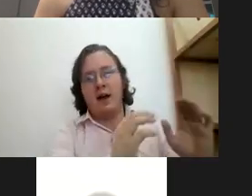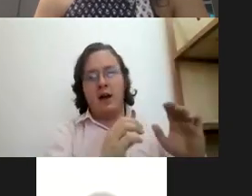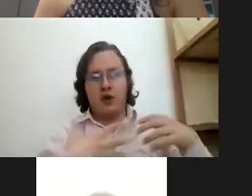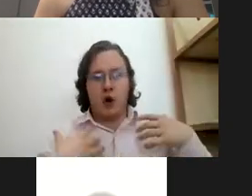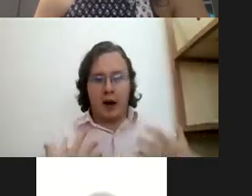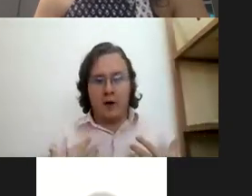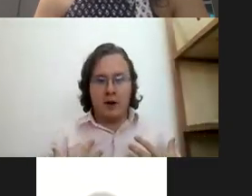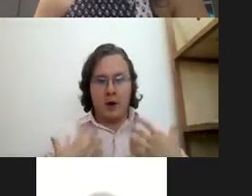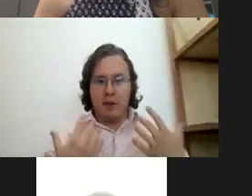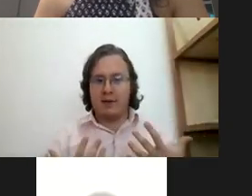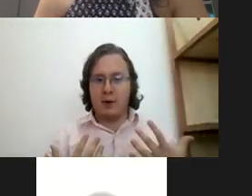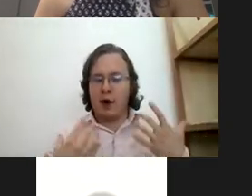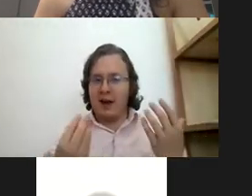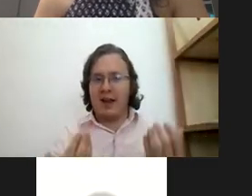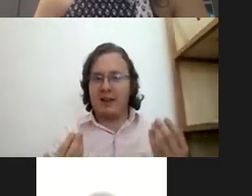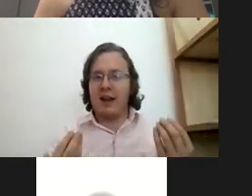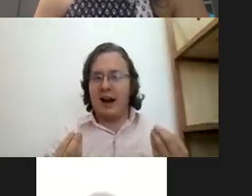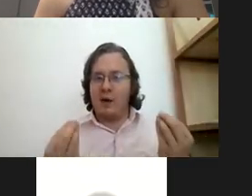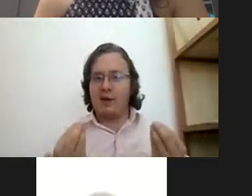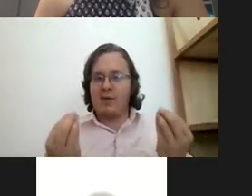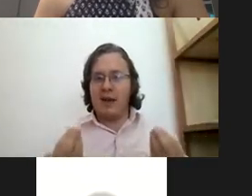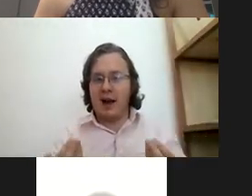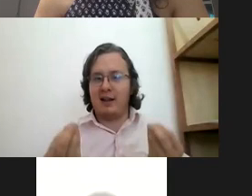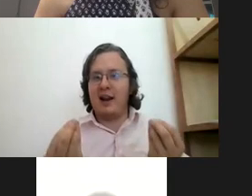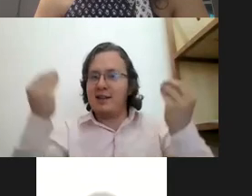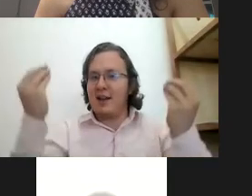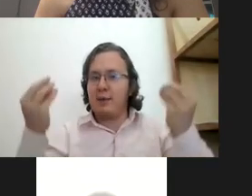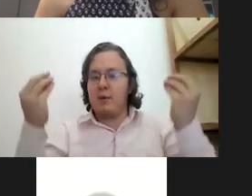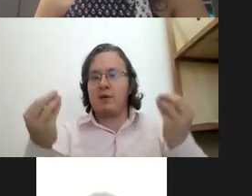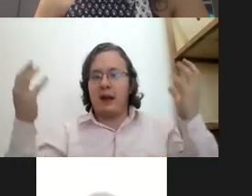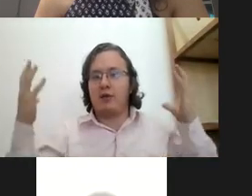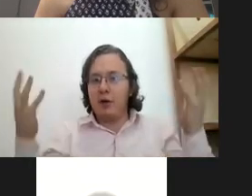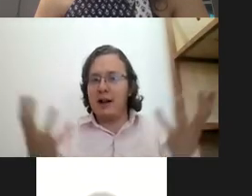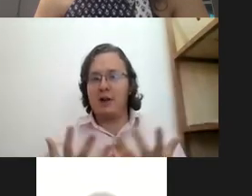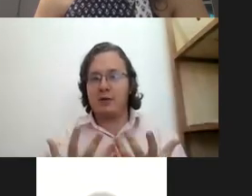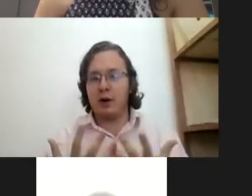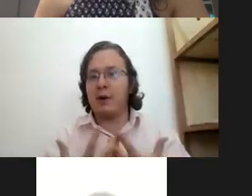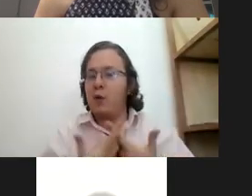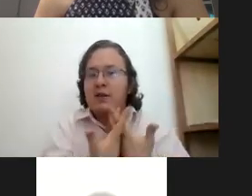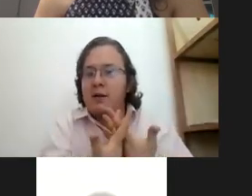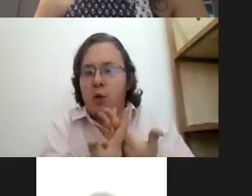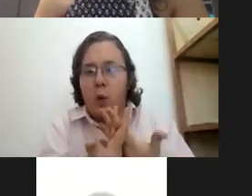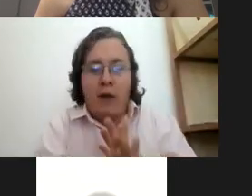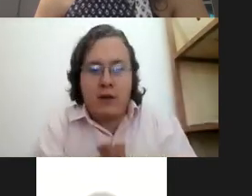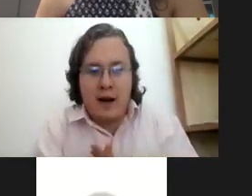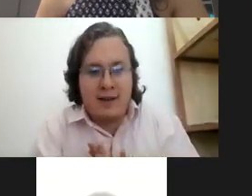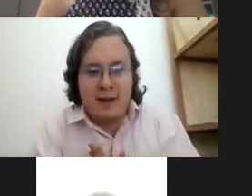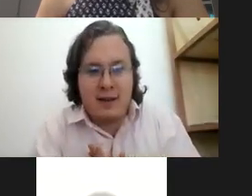yo creo yo pienso y soy creyente de que la lengua de señas mexicana tiene que estar por lo menos en todos lados porque nunca sabes cuándo se va a necesitar